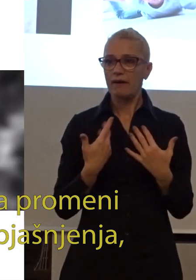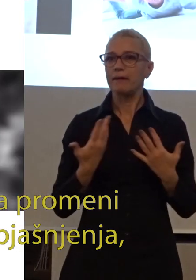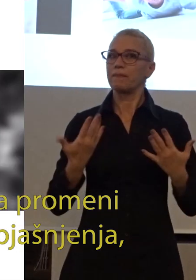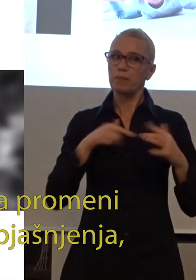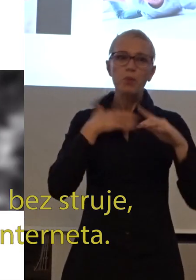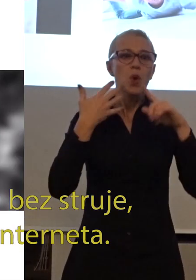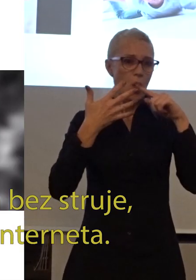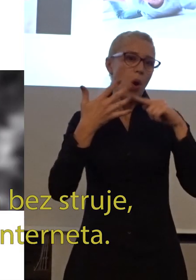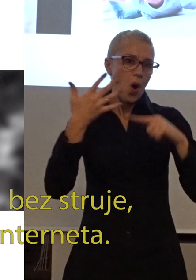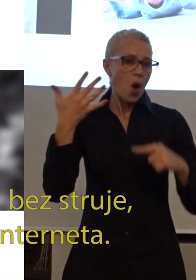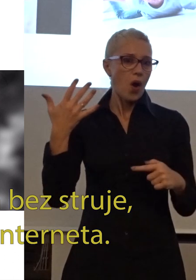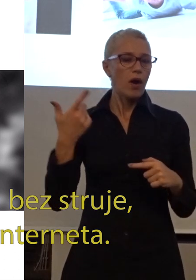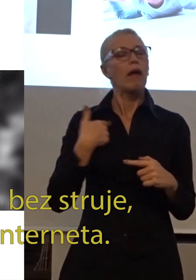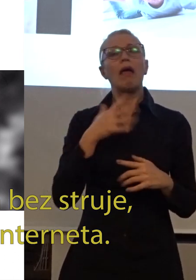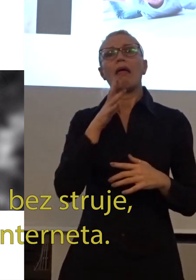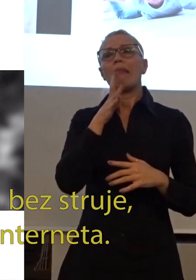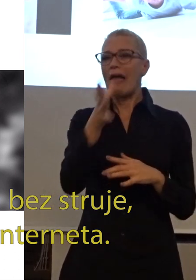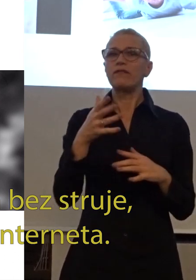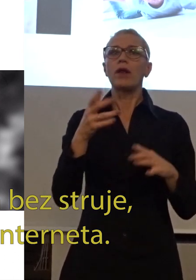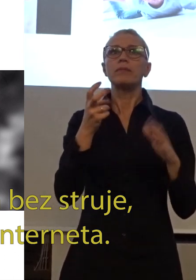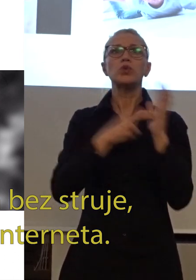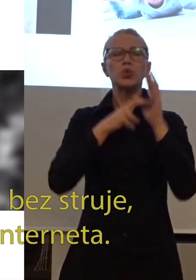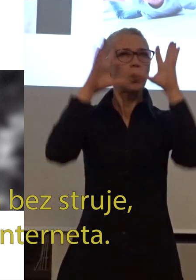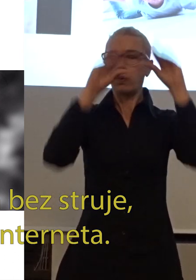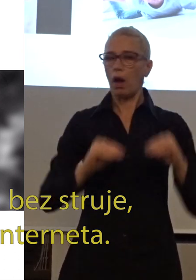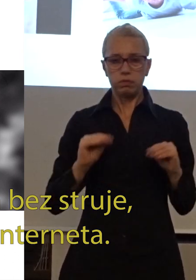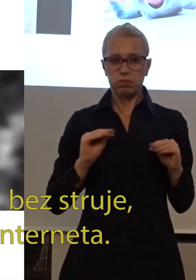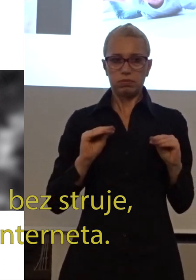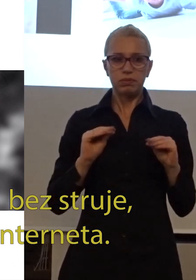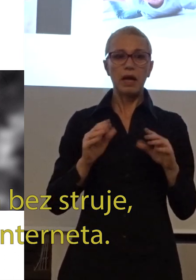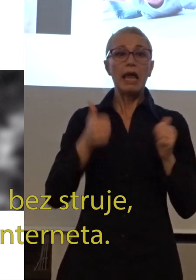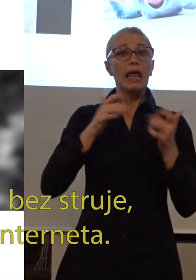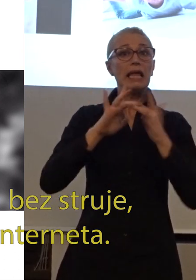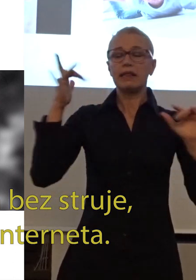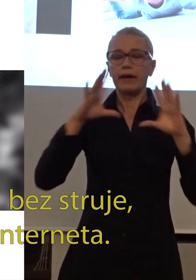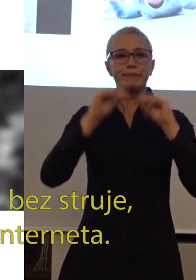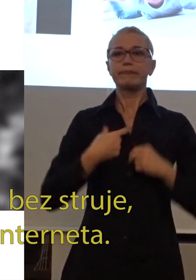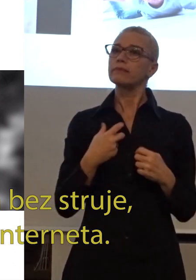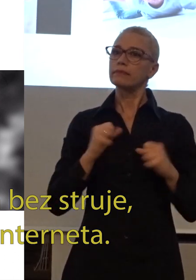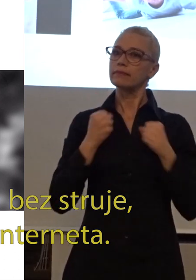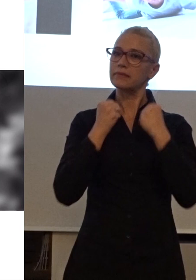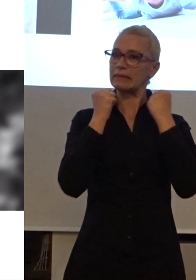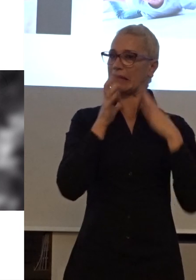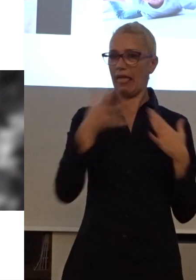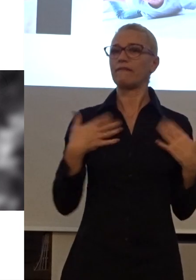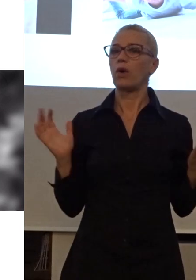bez objašnjenja. Ne volim ni kada ostanem bez struje, niti kada ostanem bez interneta.